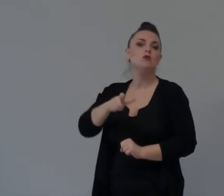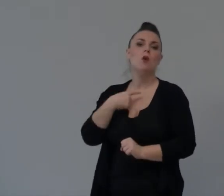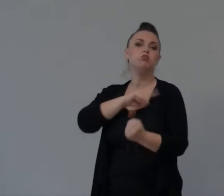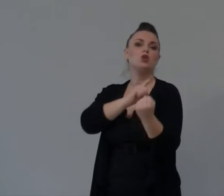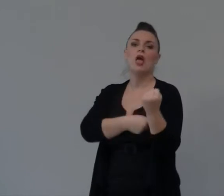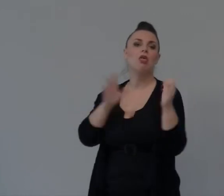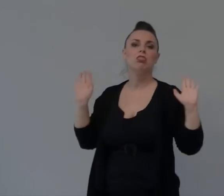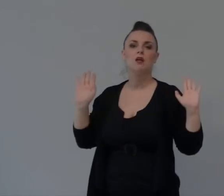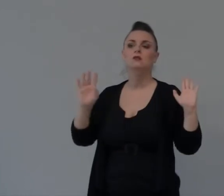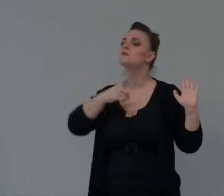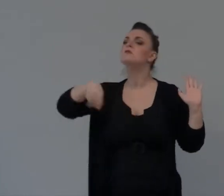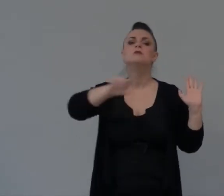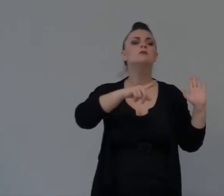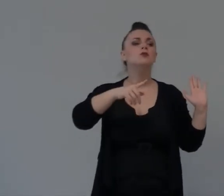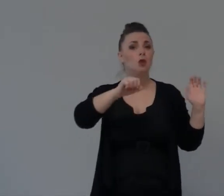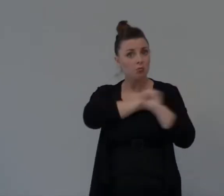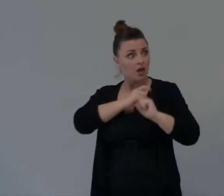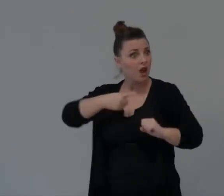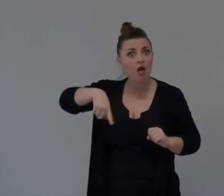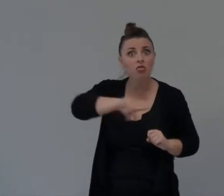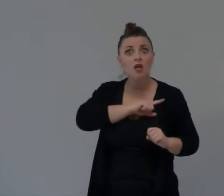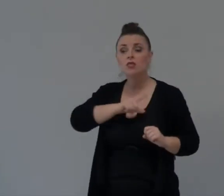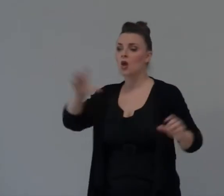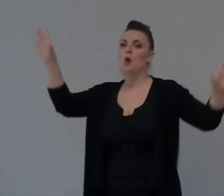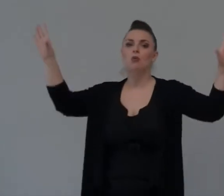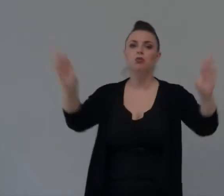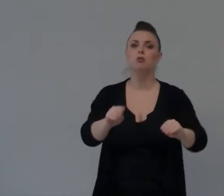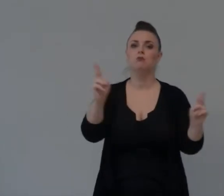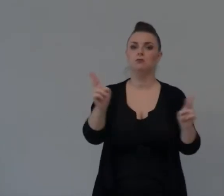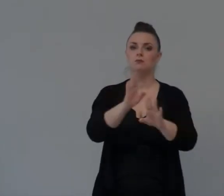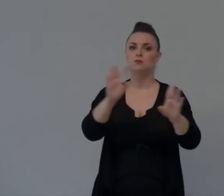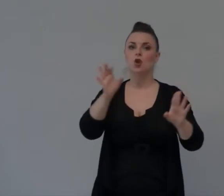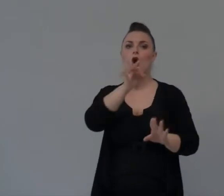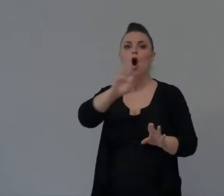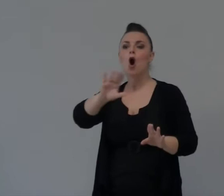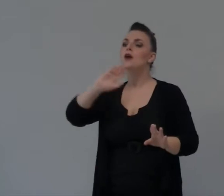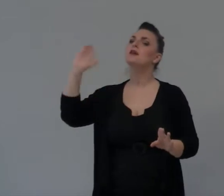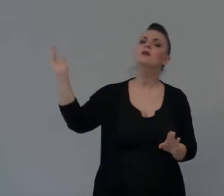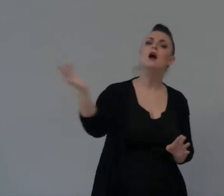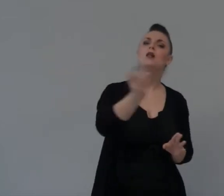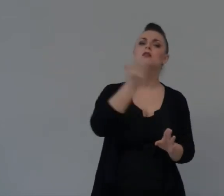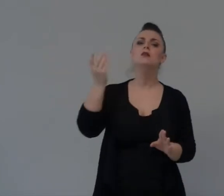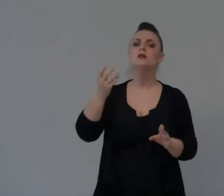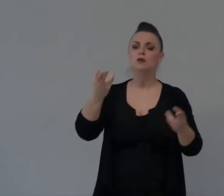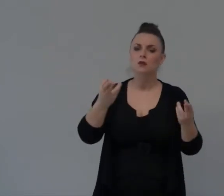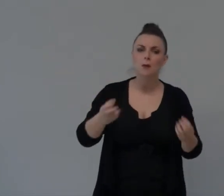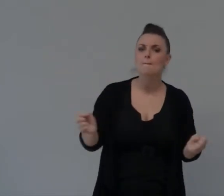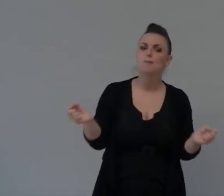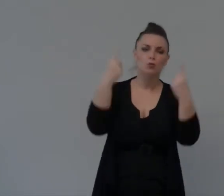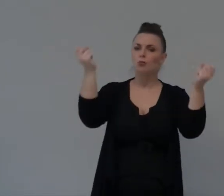Tutti Quelli Che Credono Lui Tutti Spazzati Vino Tutti Gli Altri Credono In Lui E'